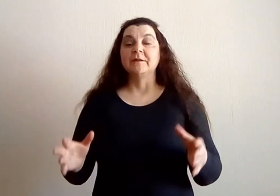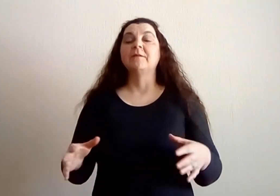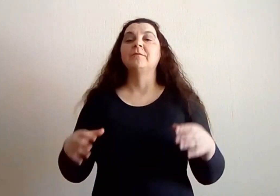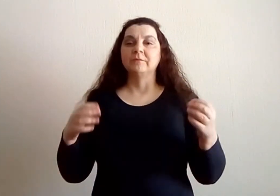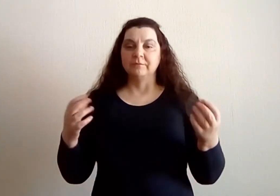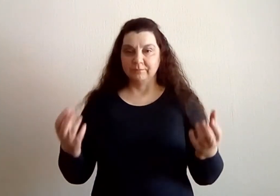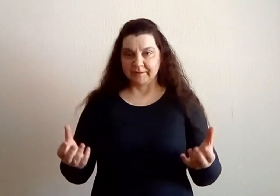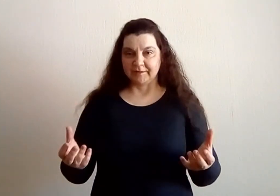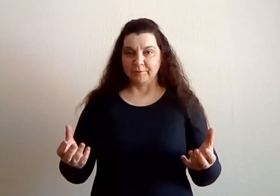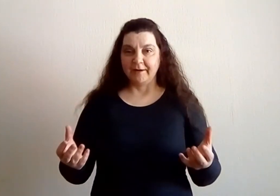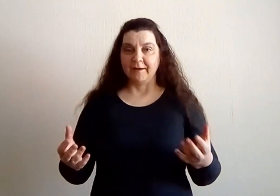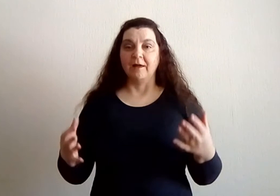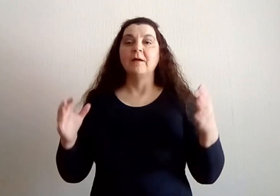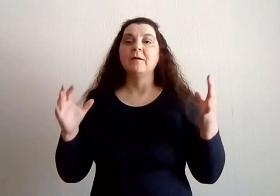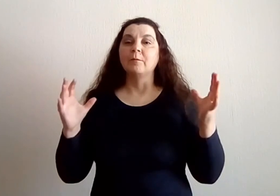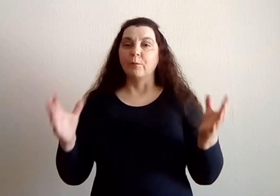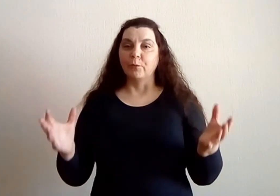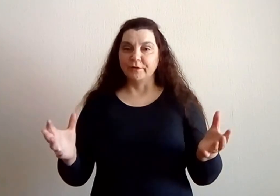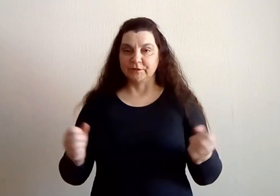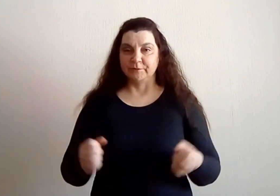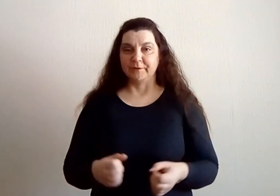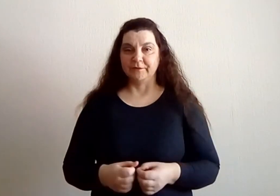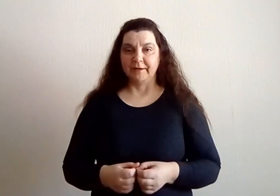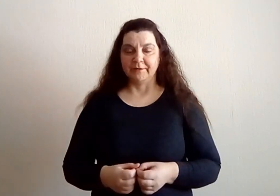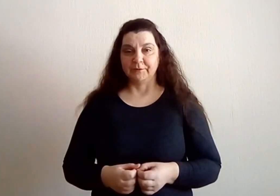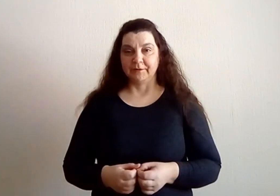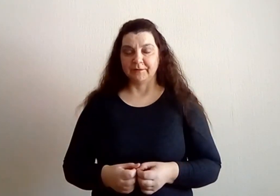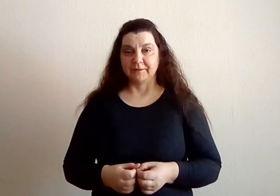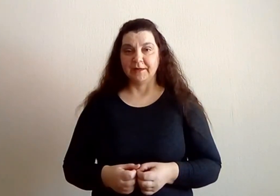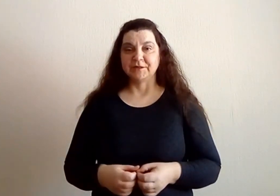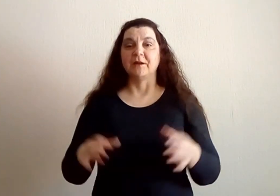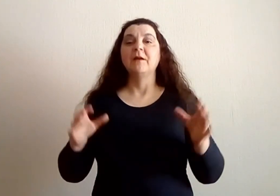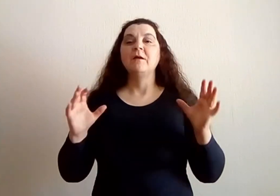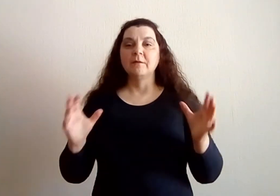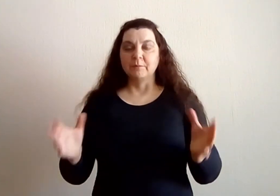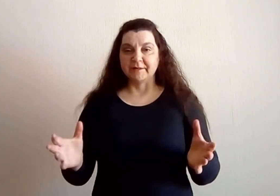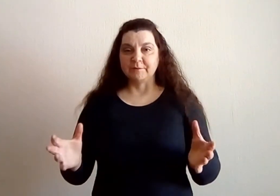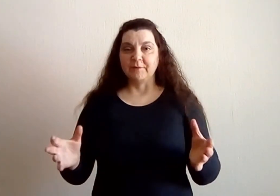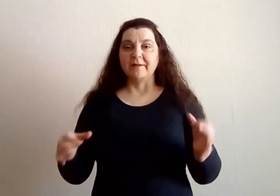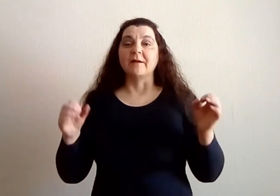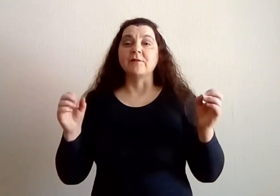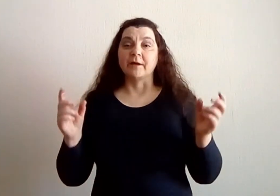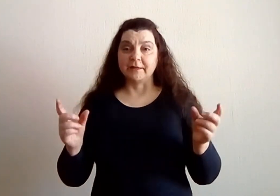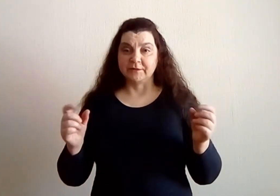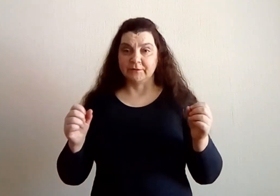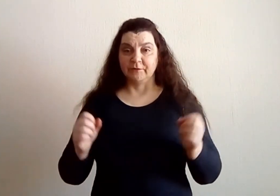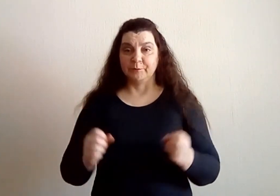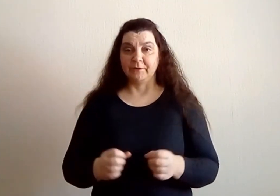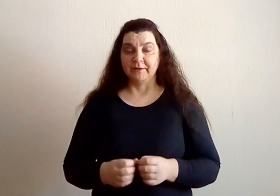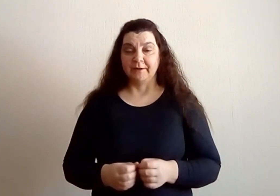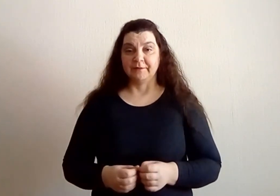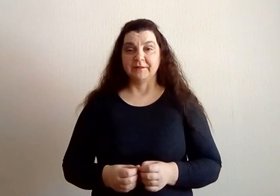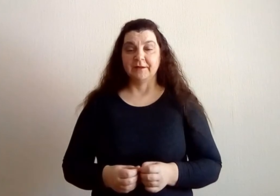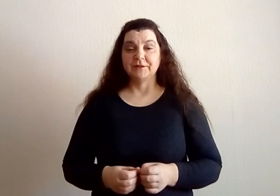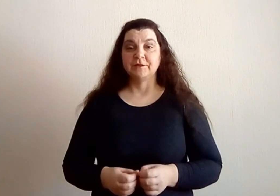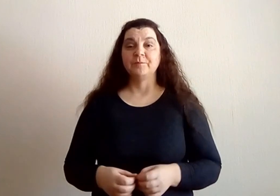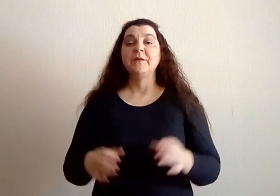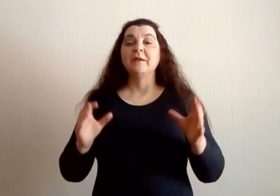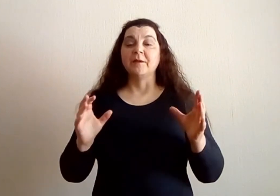максимально больше выполняли своих задач, максимально качественно выполняли задач и